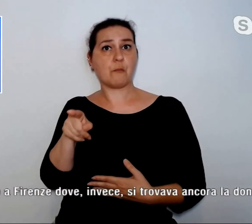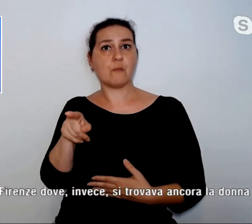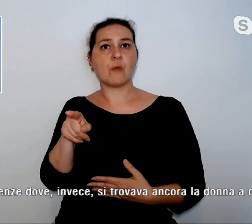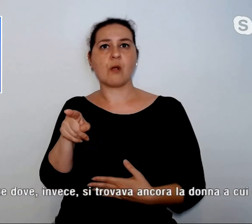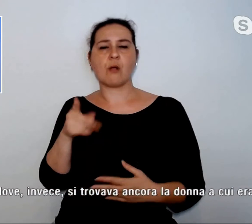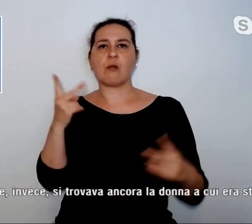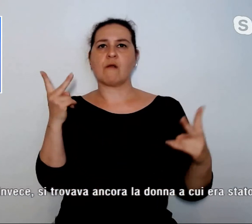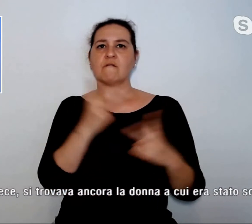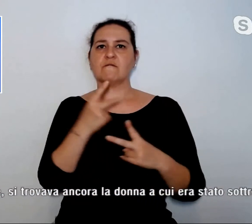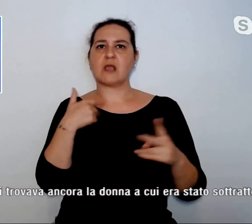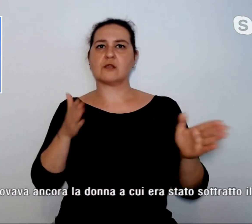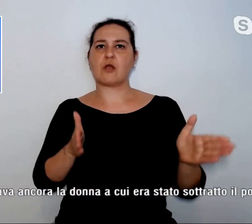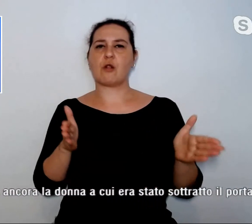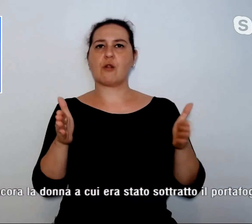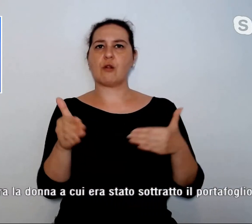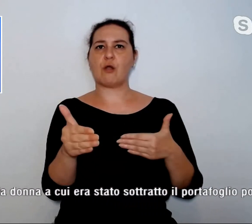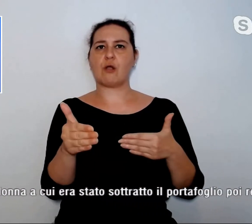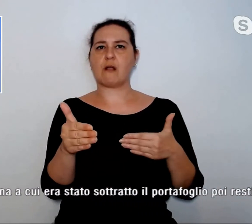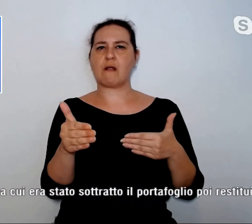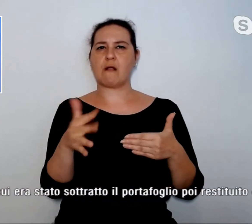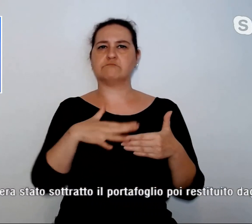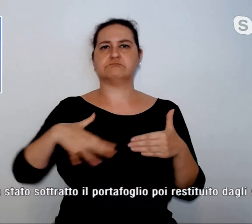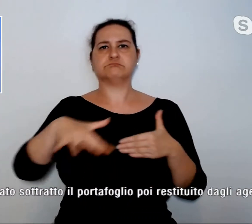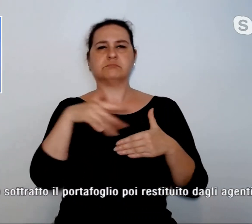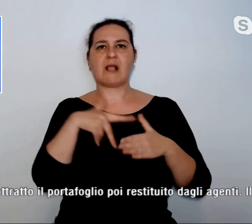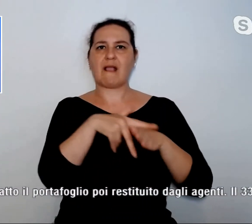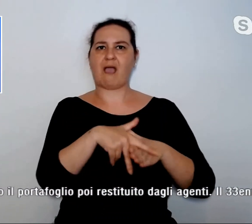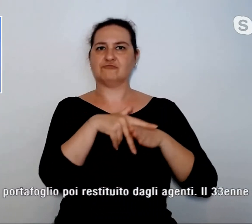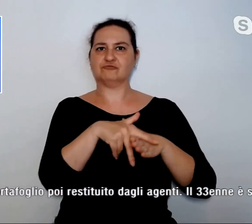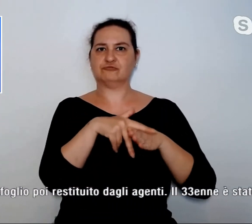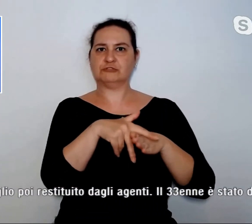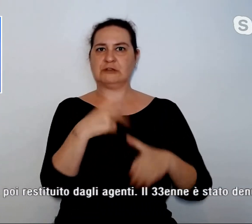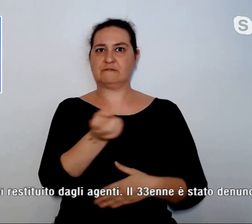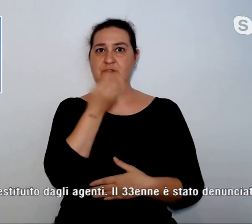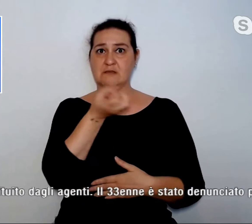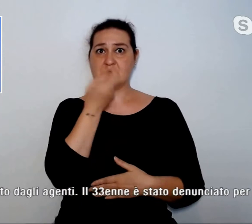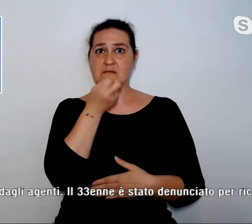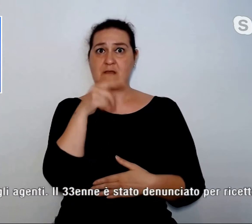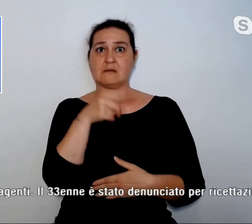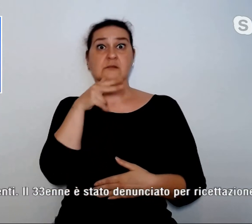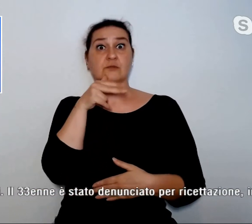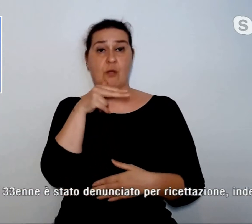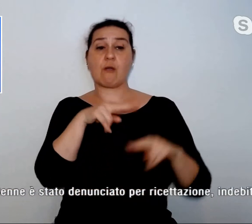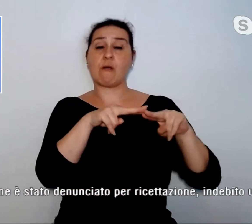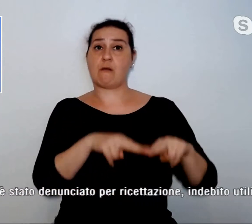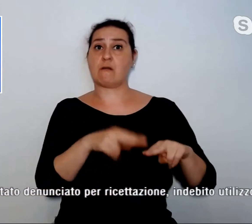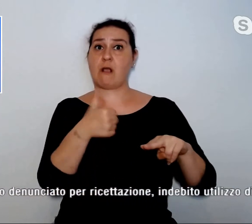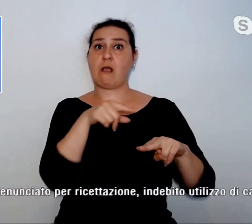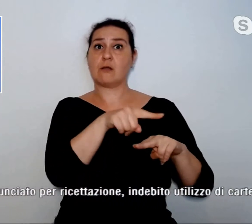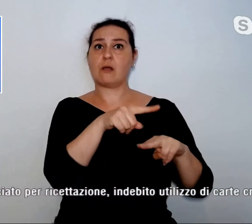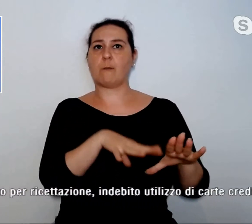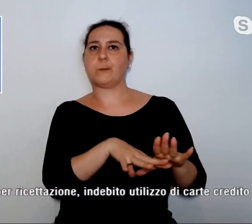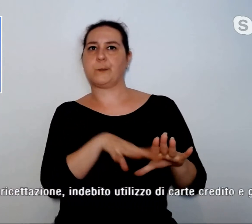da un locale nella zona delle Cascine a Firenze dove invece si trovava ancora la donna a cui era stato sottratto il